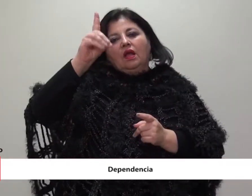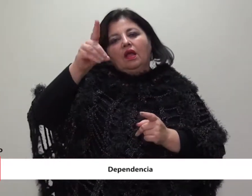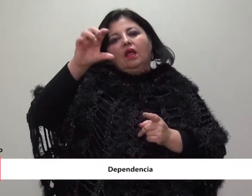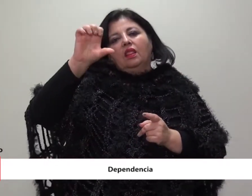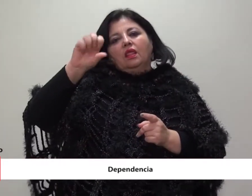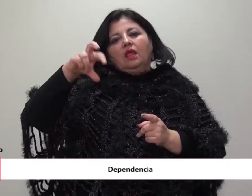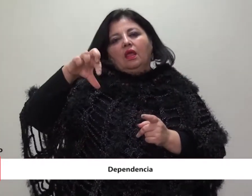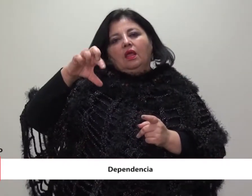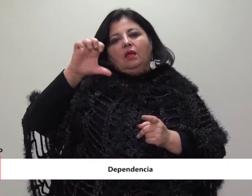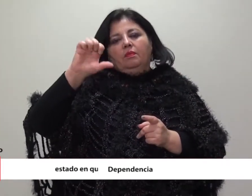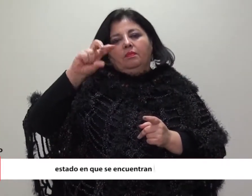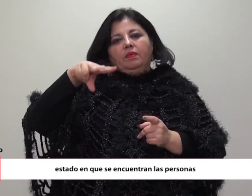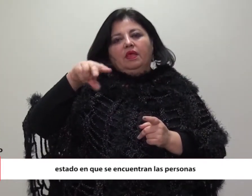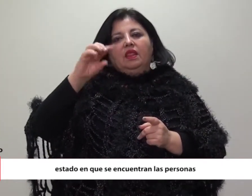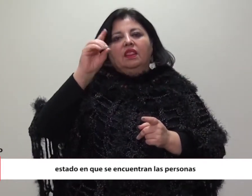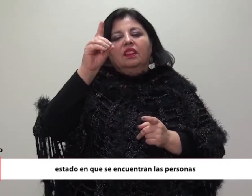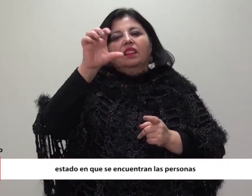Estado en que se encuentran las personas